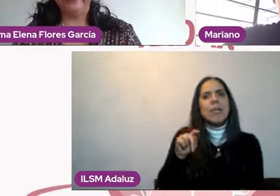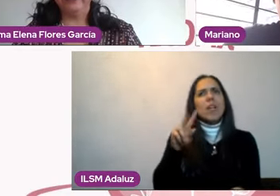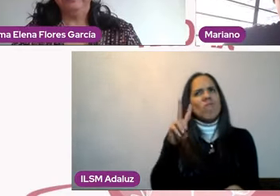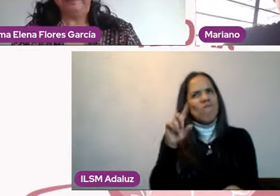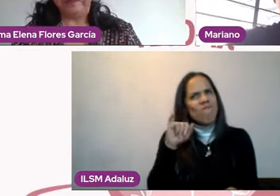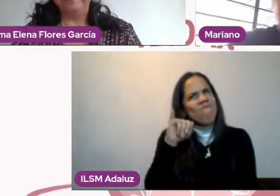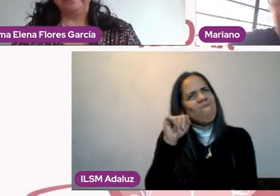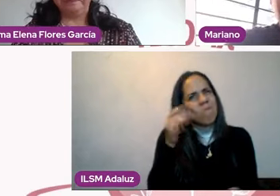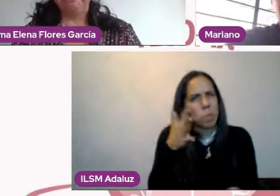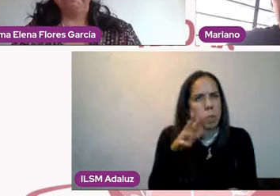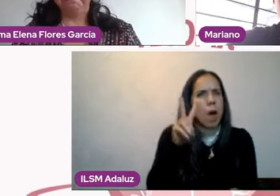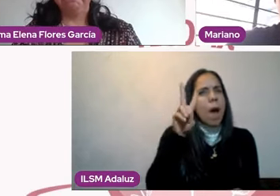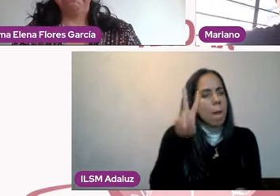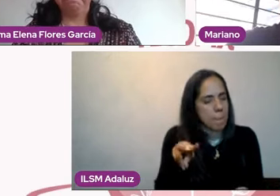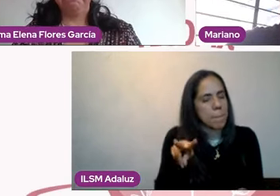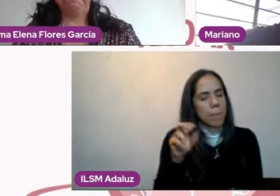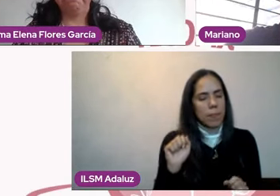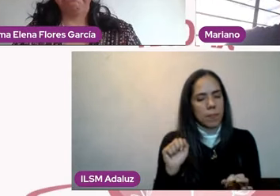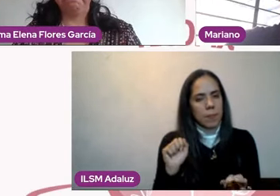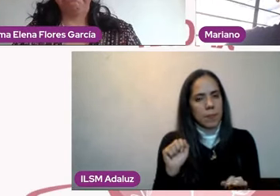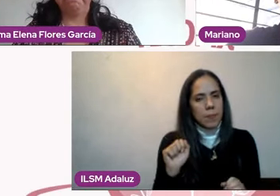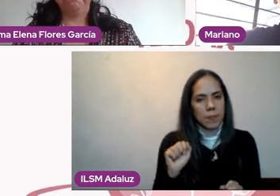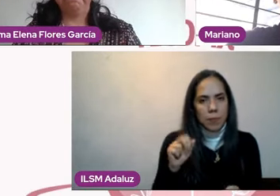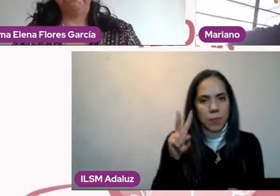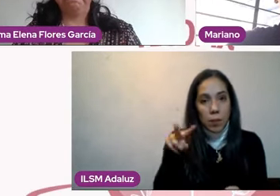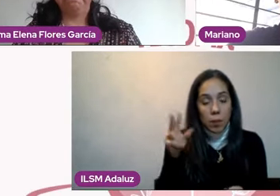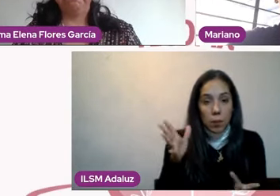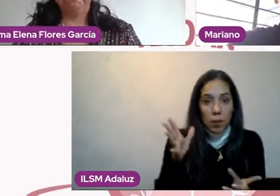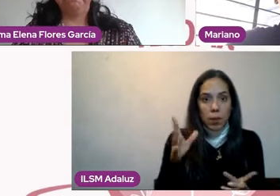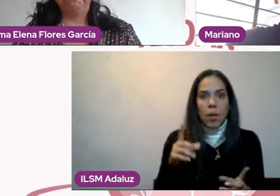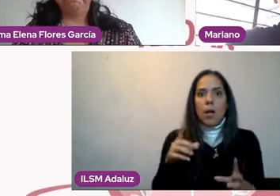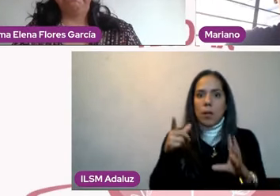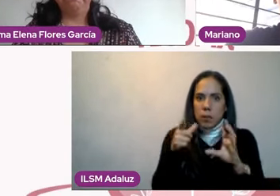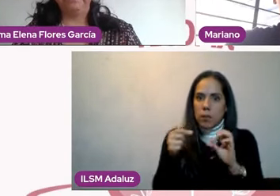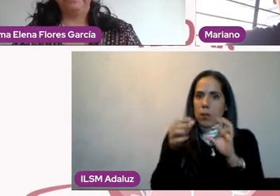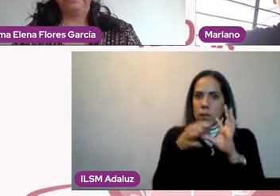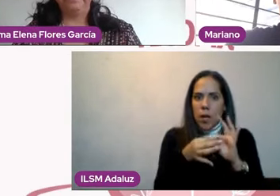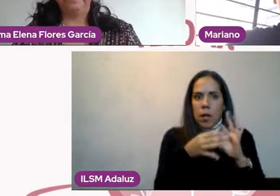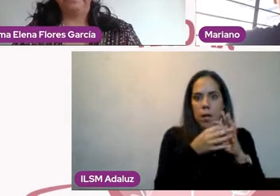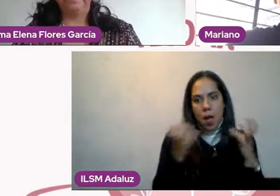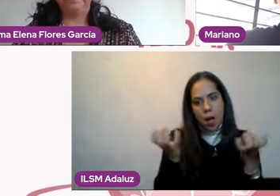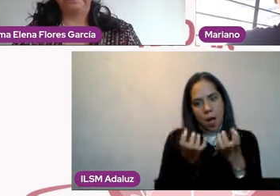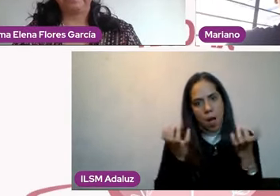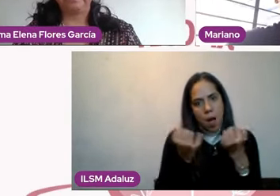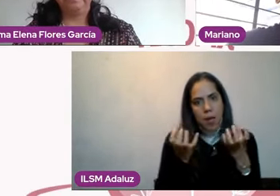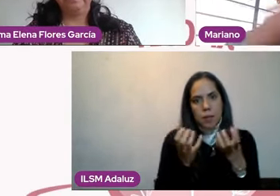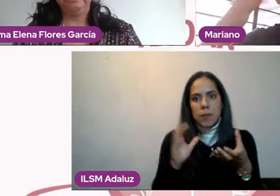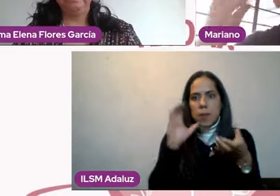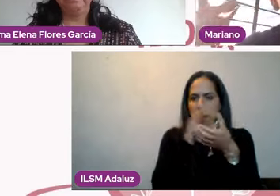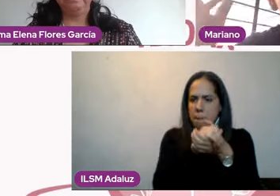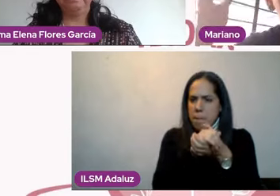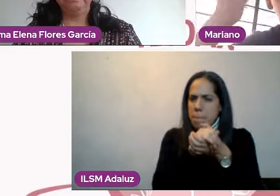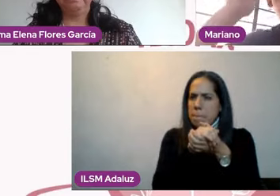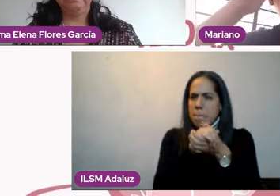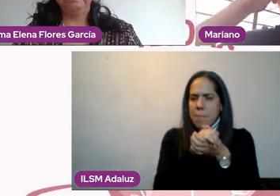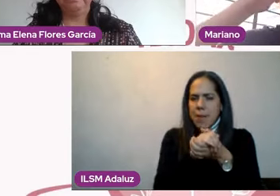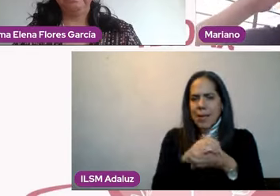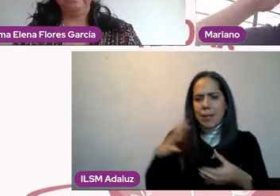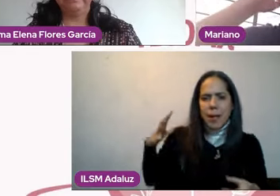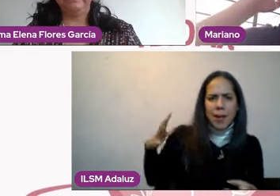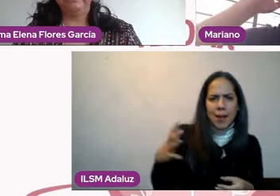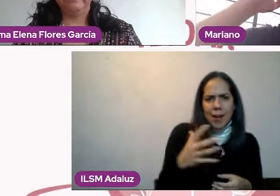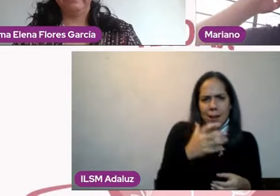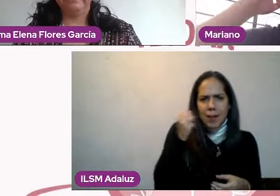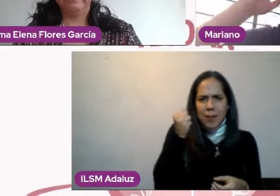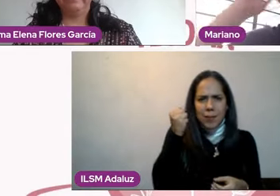sentido, es verdad, o sea, el elaborar una pareja conlleva un esfuerzo importante en cierto modo,